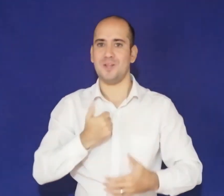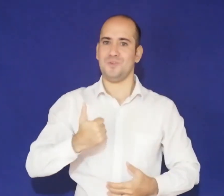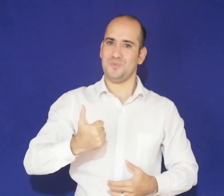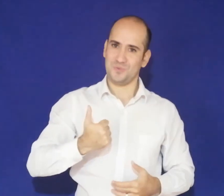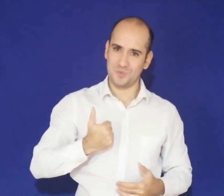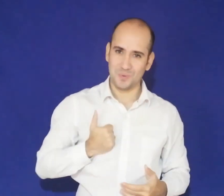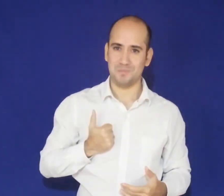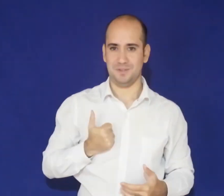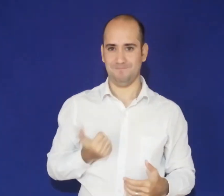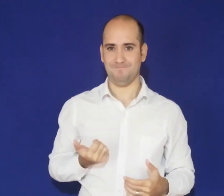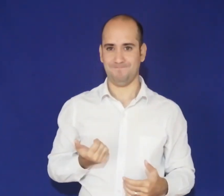Todo bien.